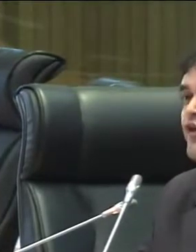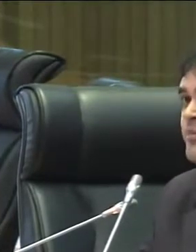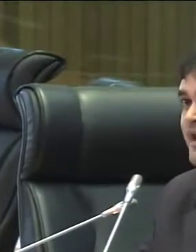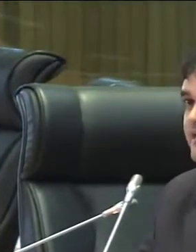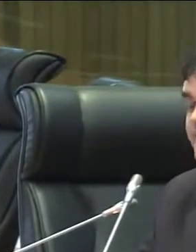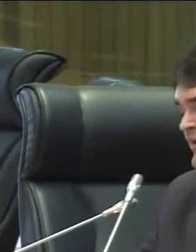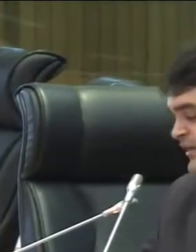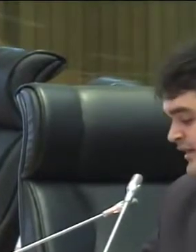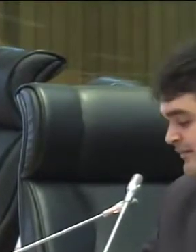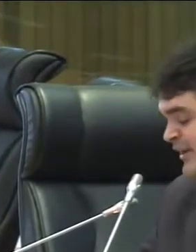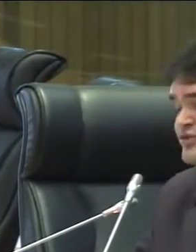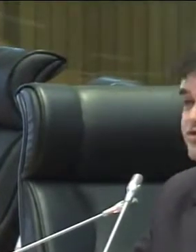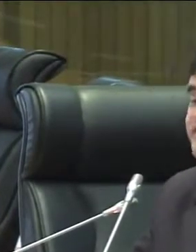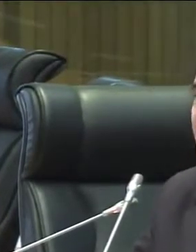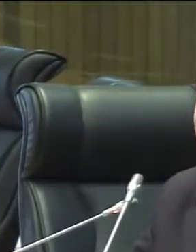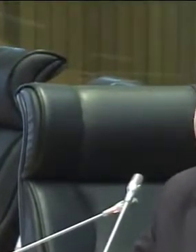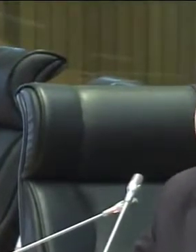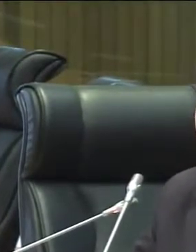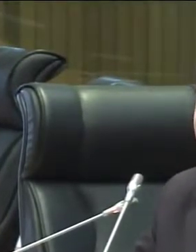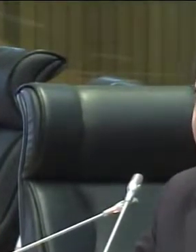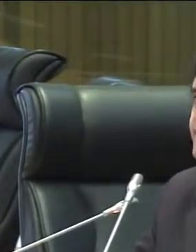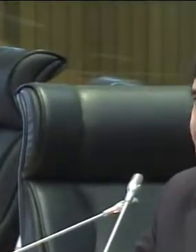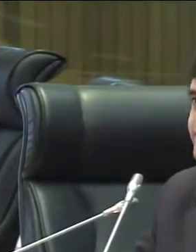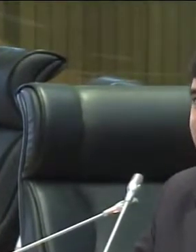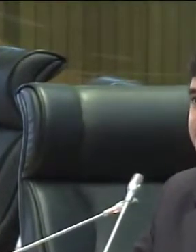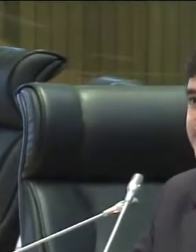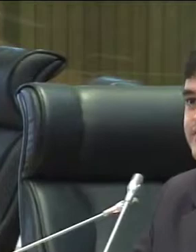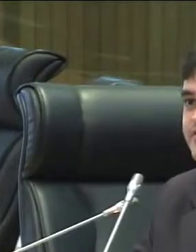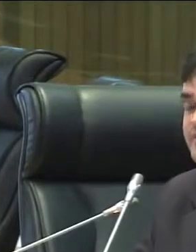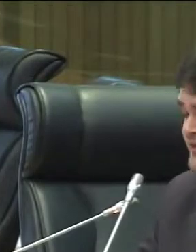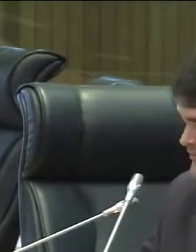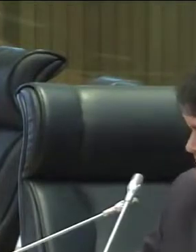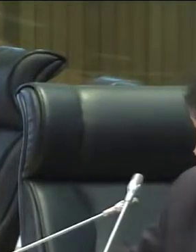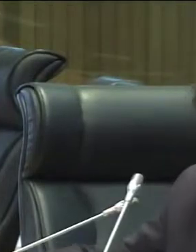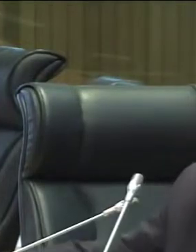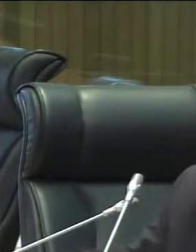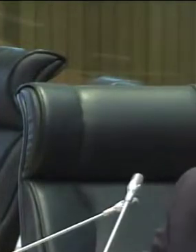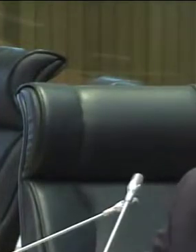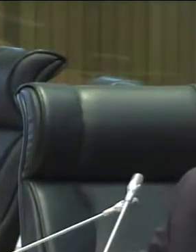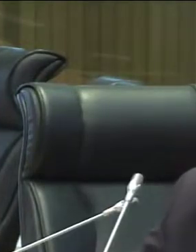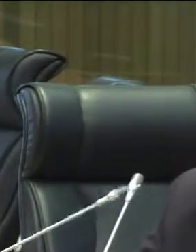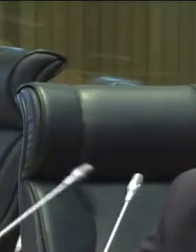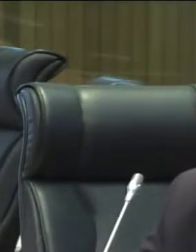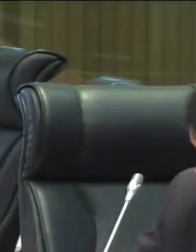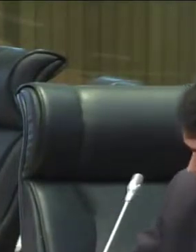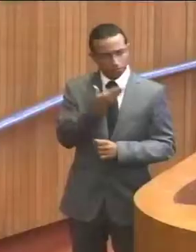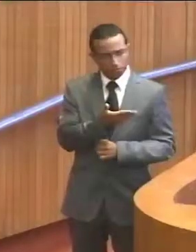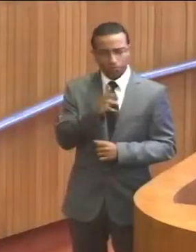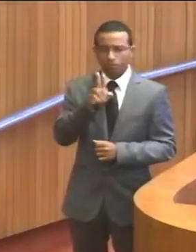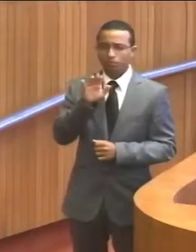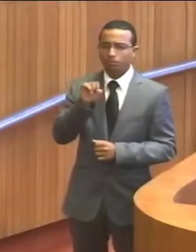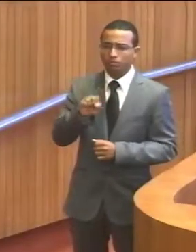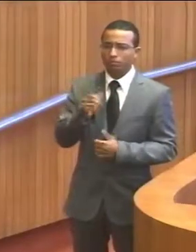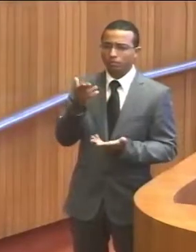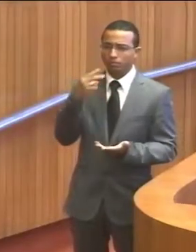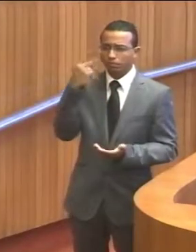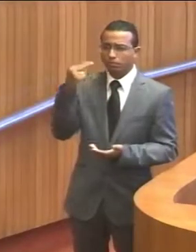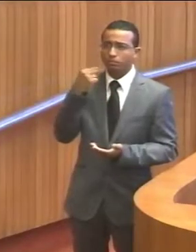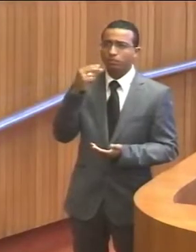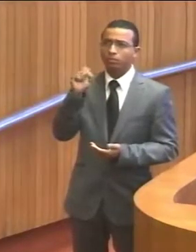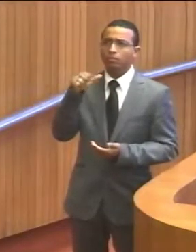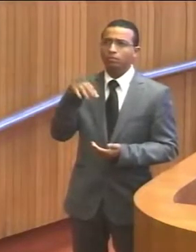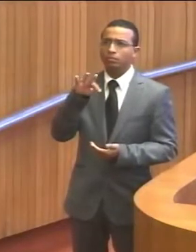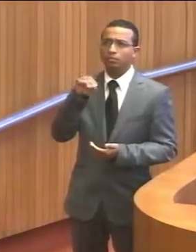Essa fórmula prejudicial ao Estado do Maranhão não dará certo novamente. Muito obrigado, deputado Rubens Júnior. Vereador Louro